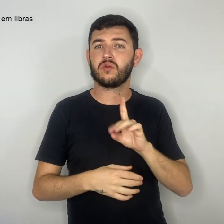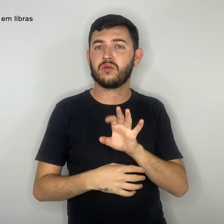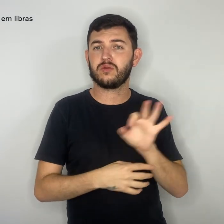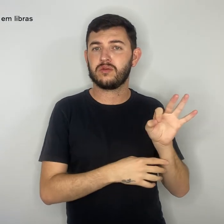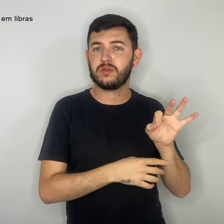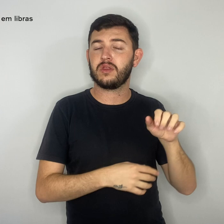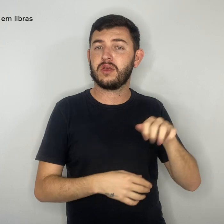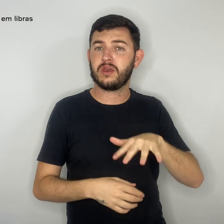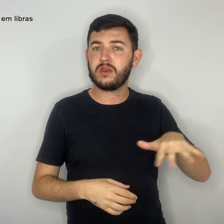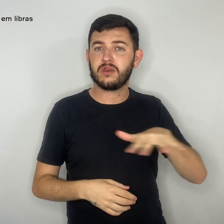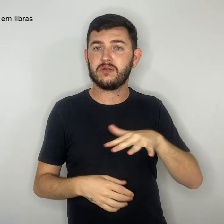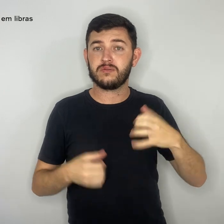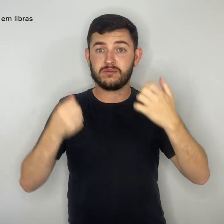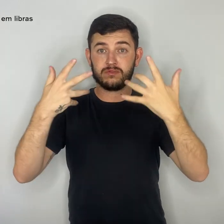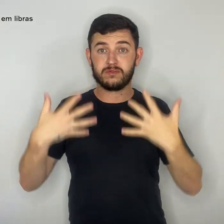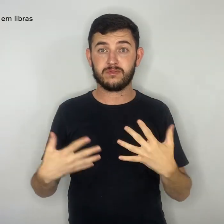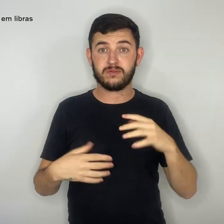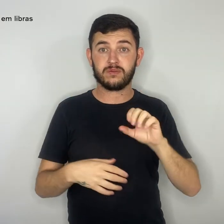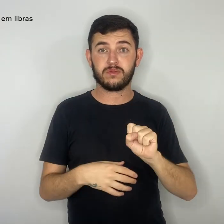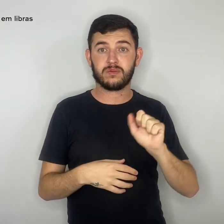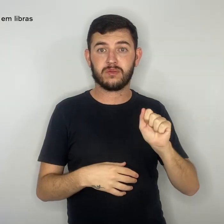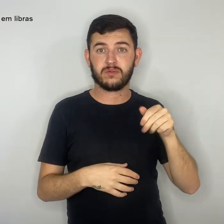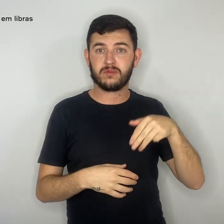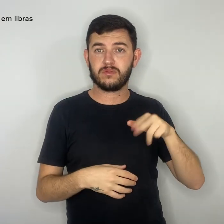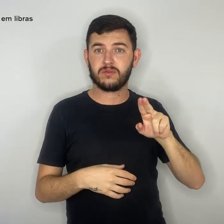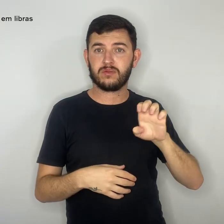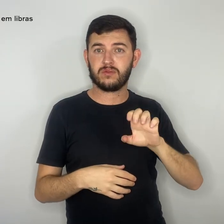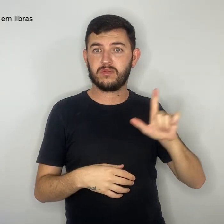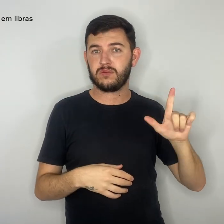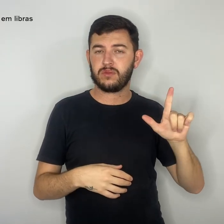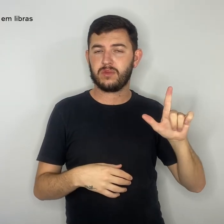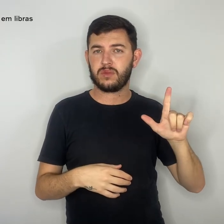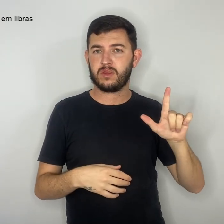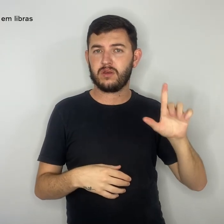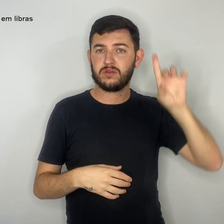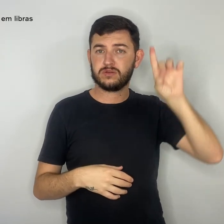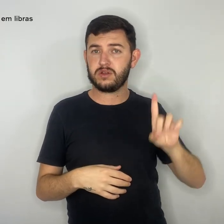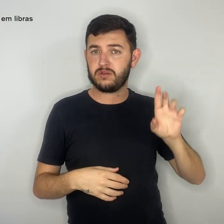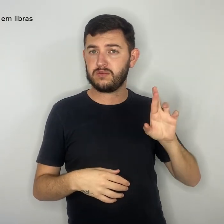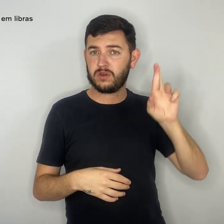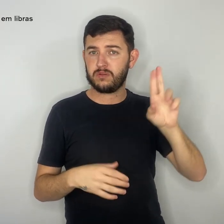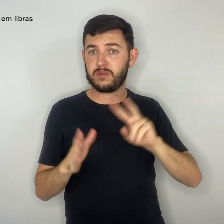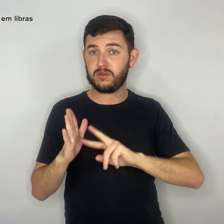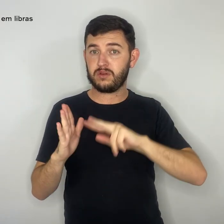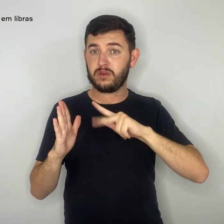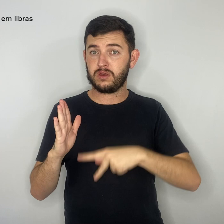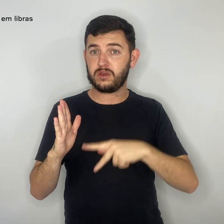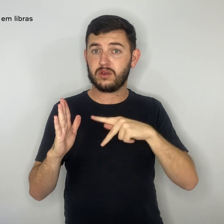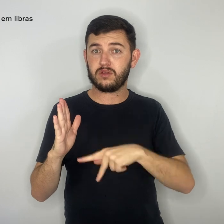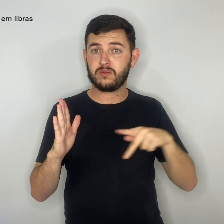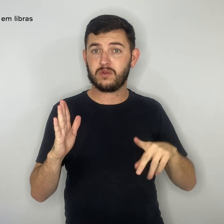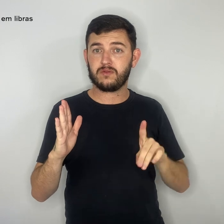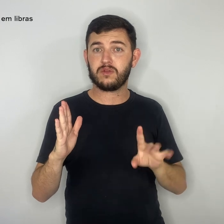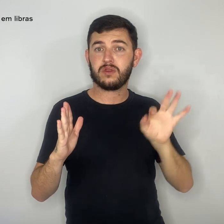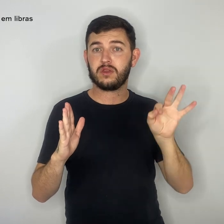Samuel Fernandes, diretor do SimproDF. Só na Ceilândia, cerca de 50